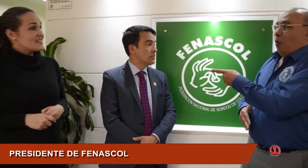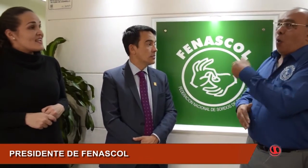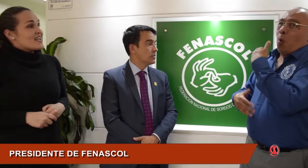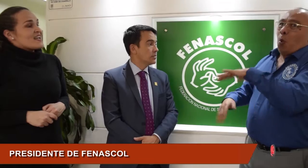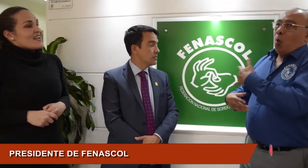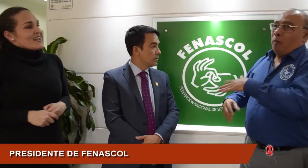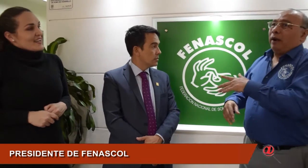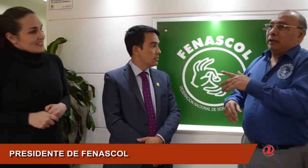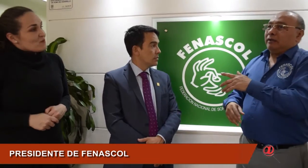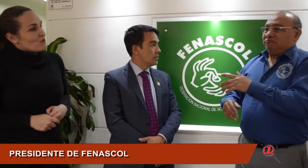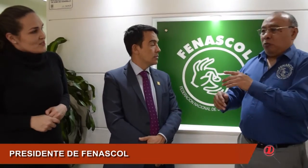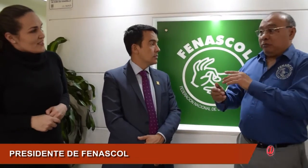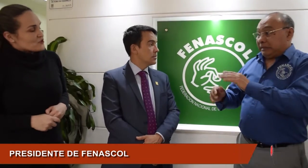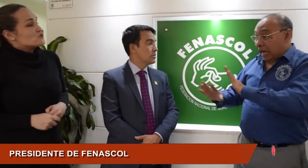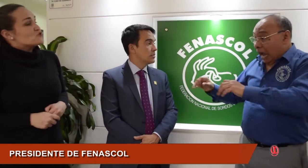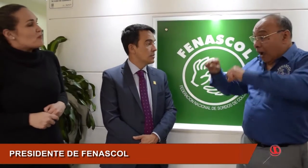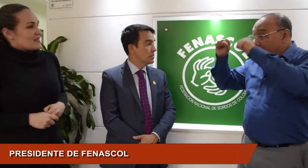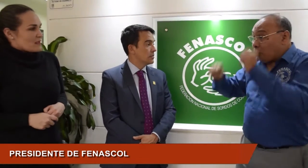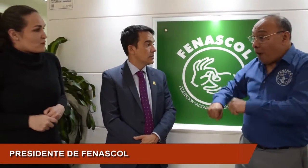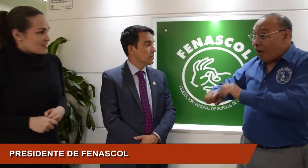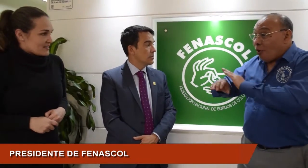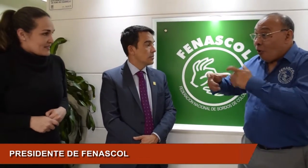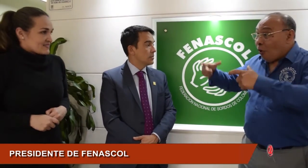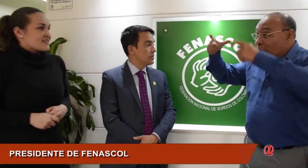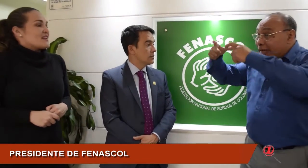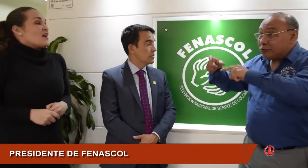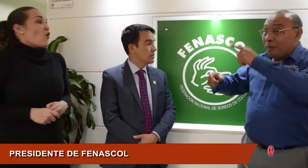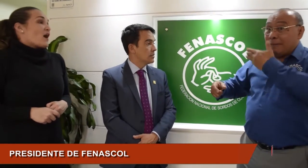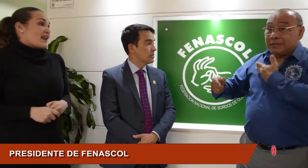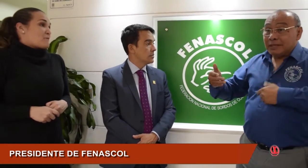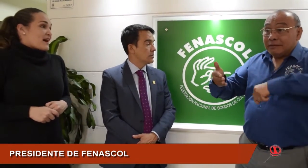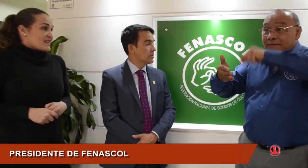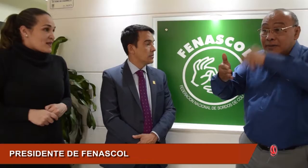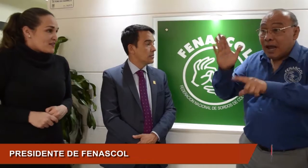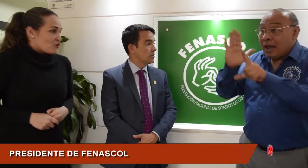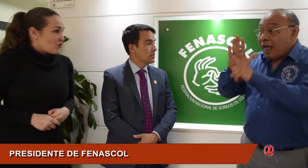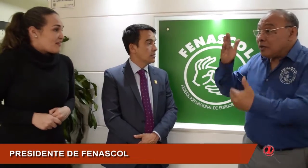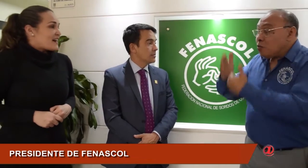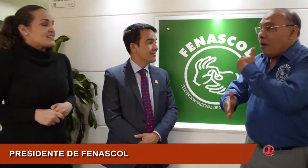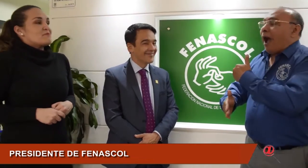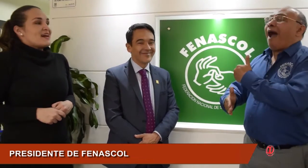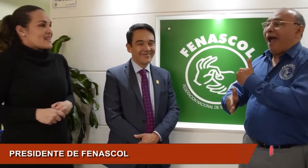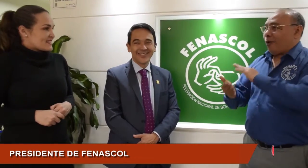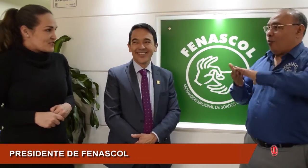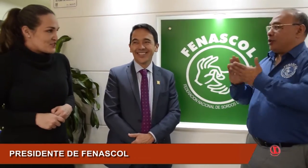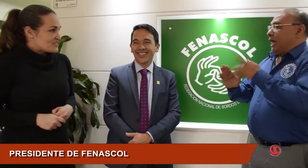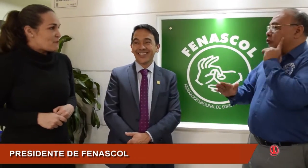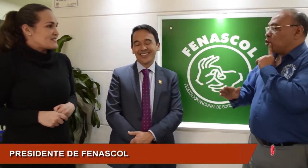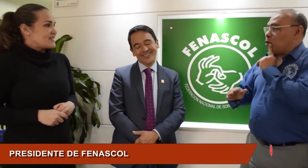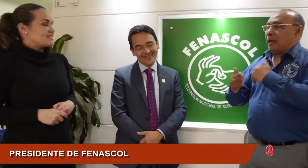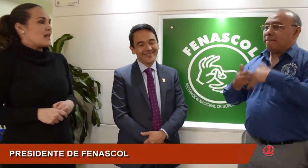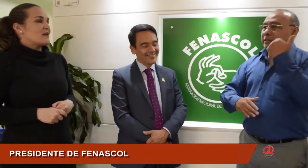Entonces, este tipo de proyectos son sumamente importantes. Ojalá pase durante todos los debates, pase a